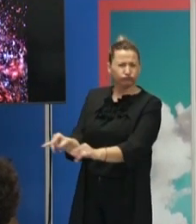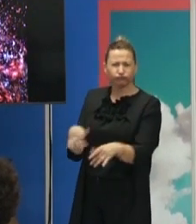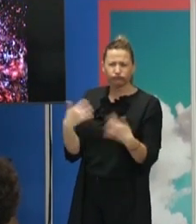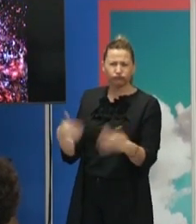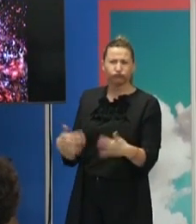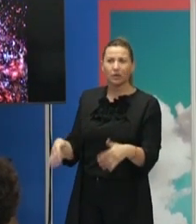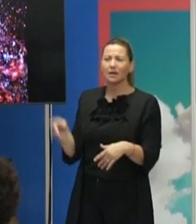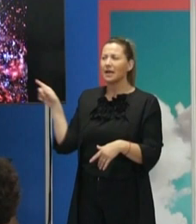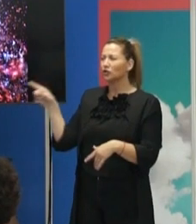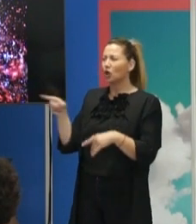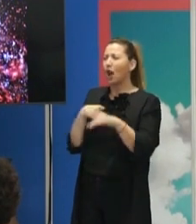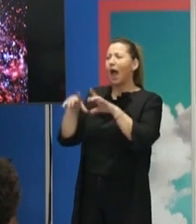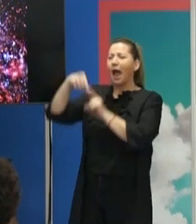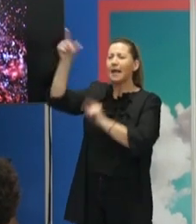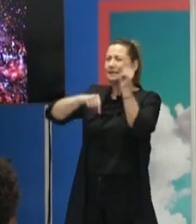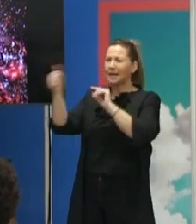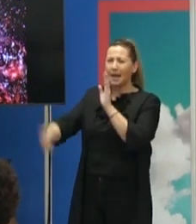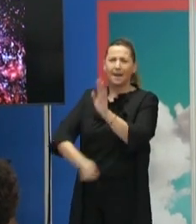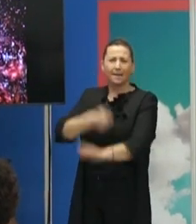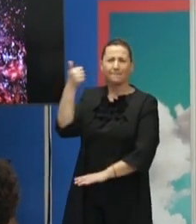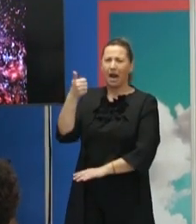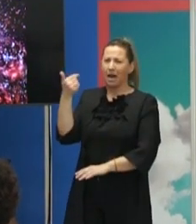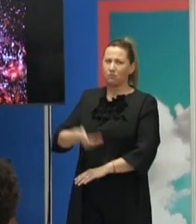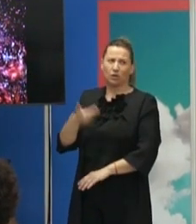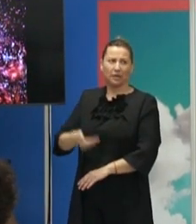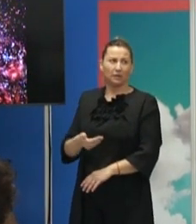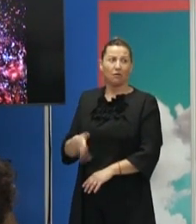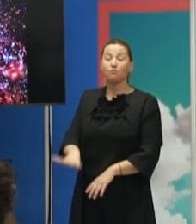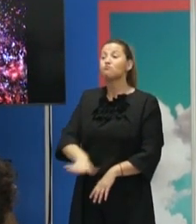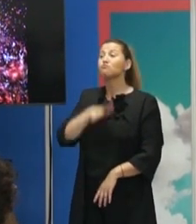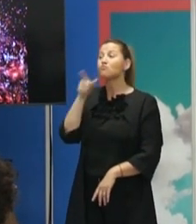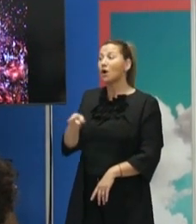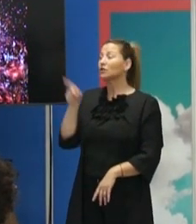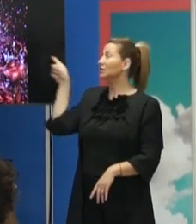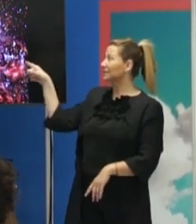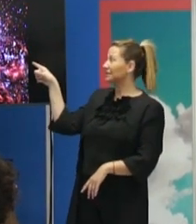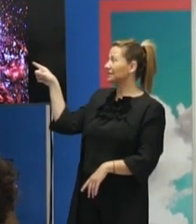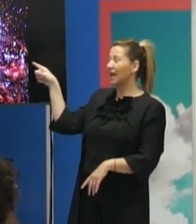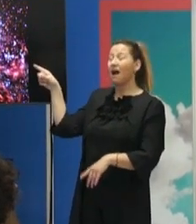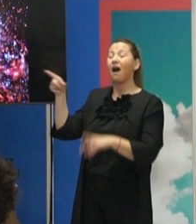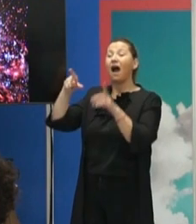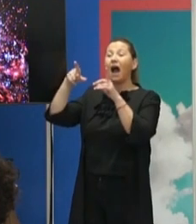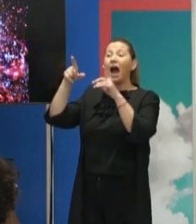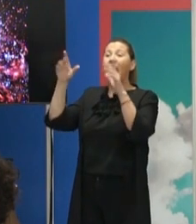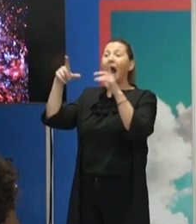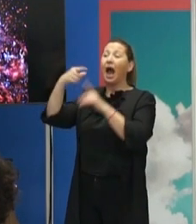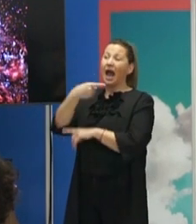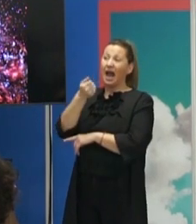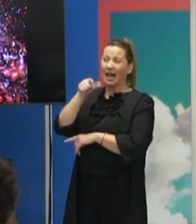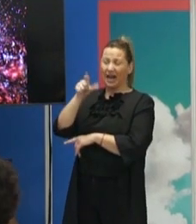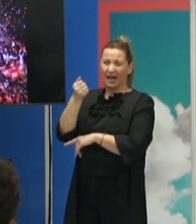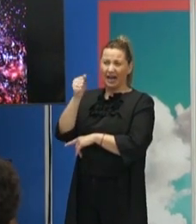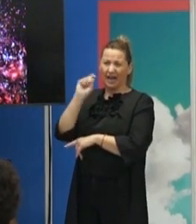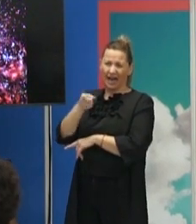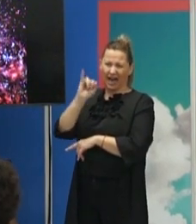estrellas más masivas que se han detectado hasta ahora. La razón por la cual esta galaxia, a pesar de ser más pequeña, está produciendo estrellas